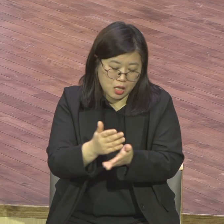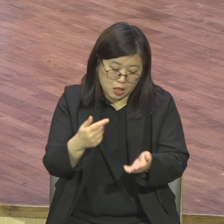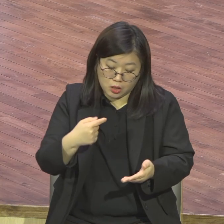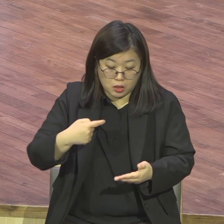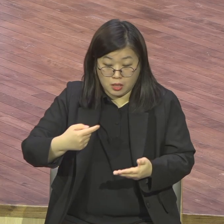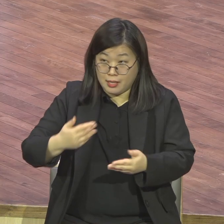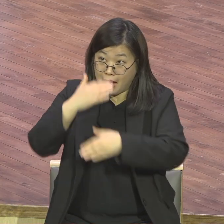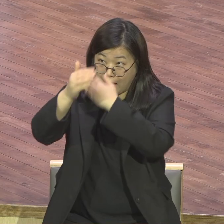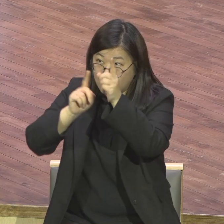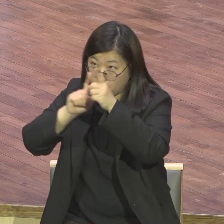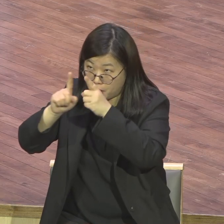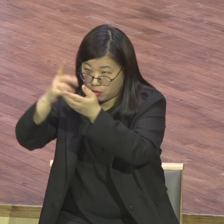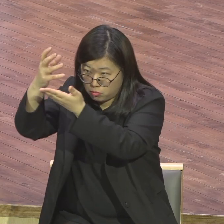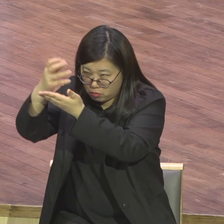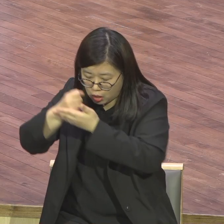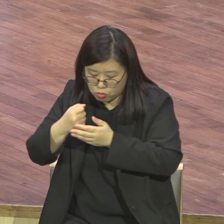증거예요 증거라고 그게